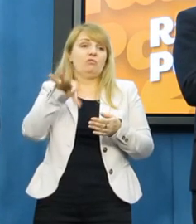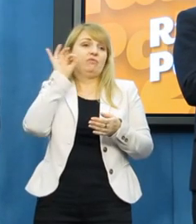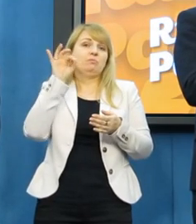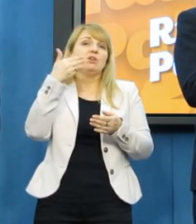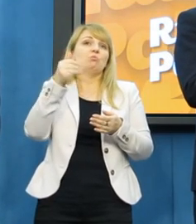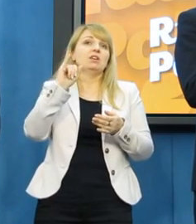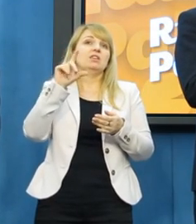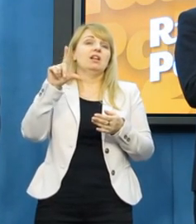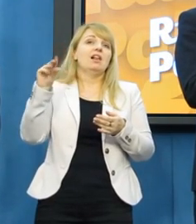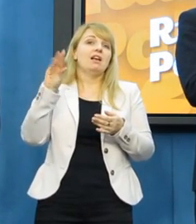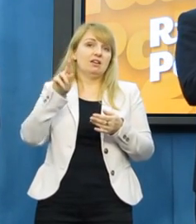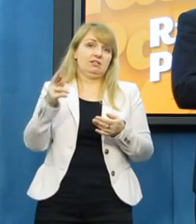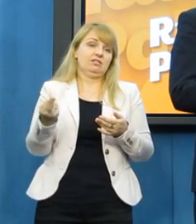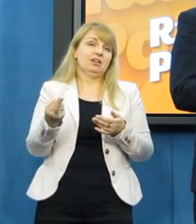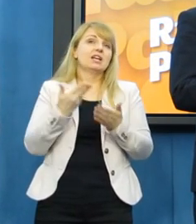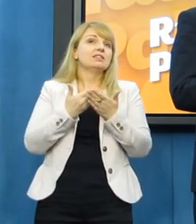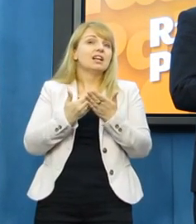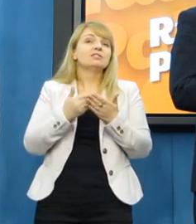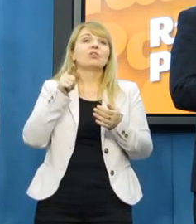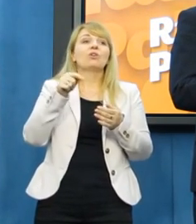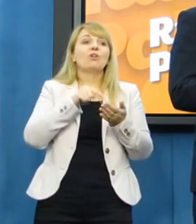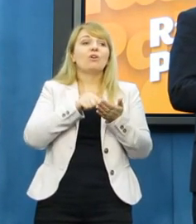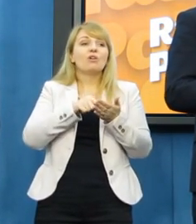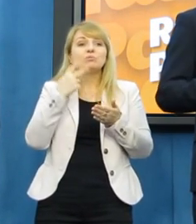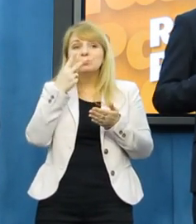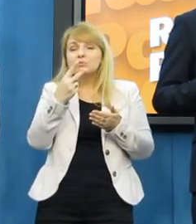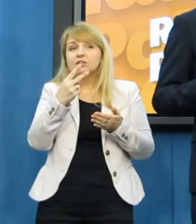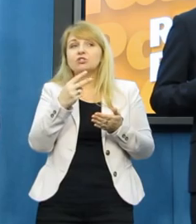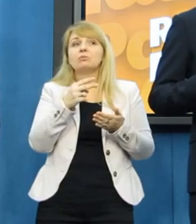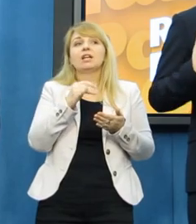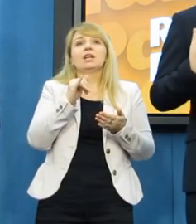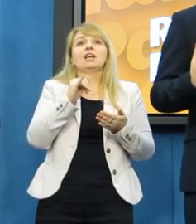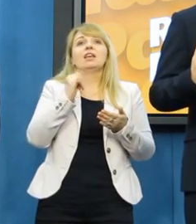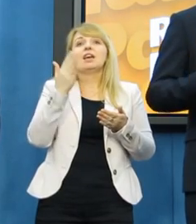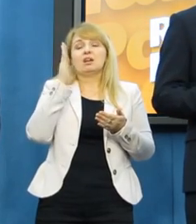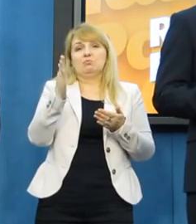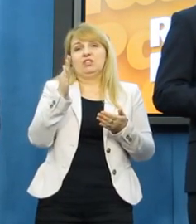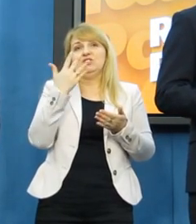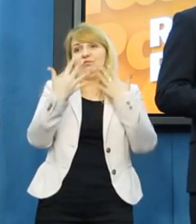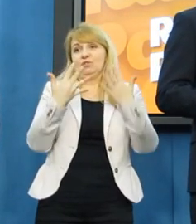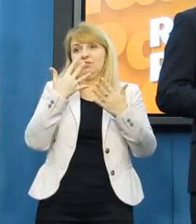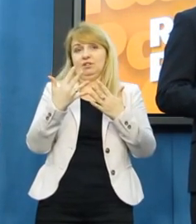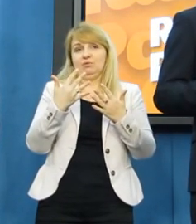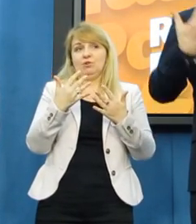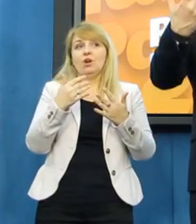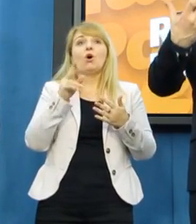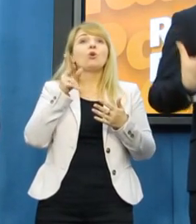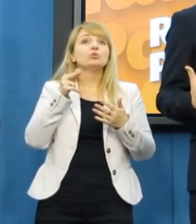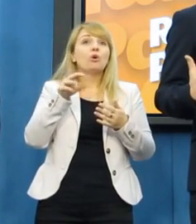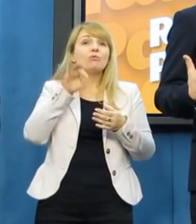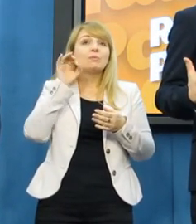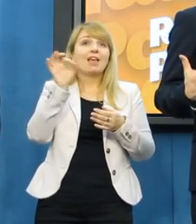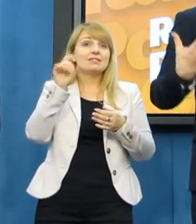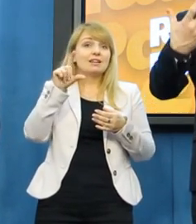jest zgodona elektryski, Platforma Obywatelska i stamtąd będą wyborcy ruchu Parikota. A dla Reszka Millera, Jarosław Kończyński i PiS. Tu są